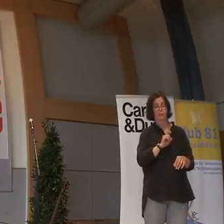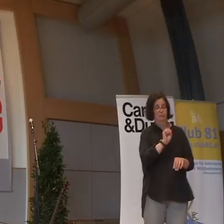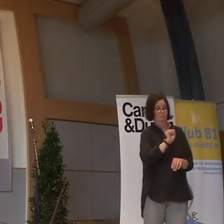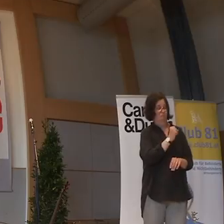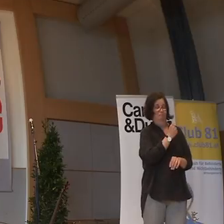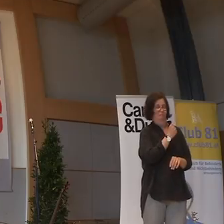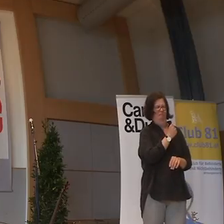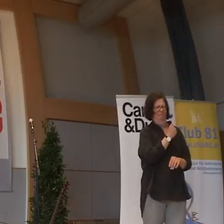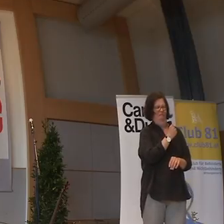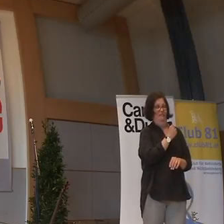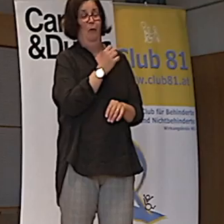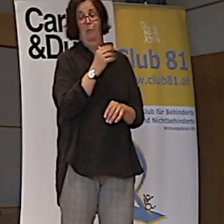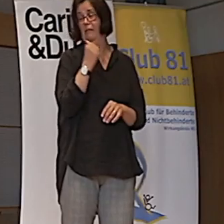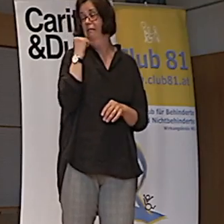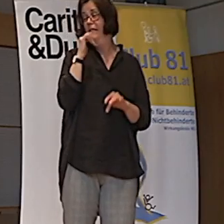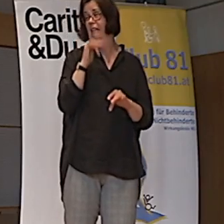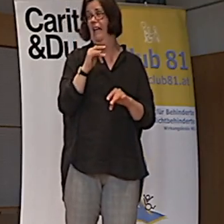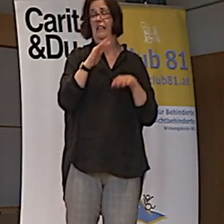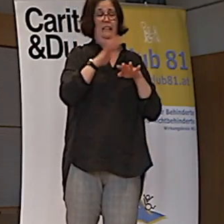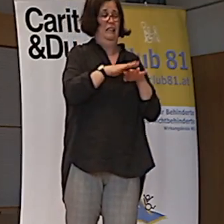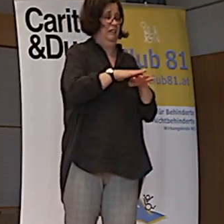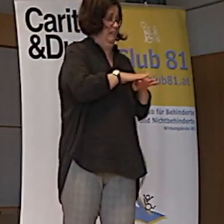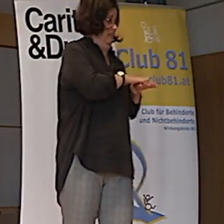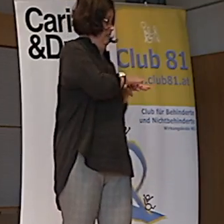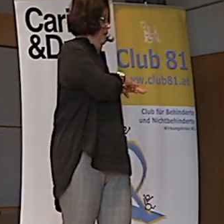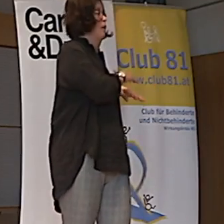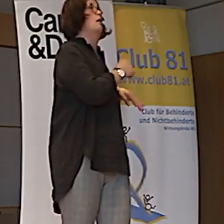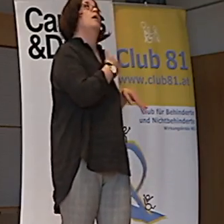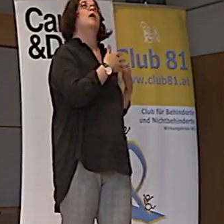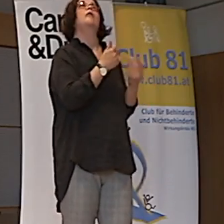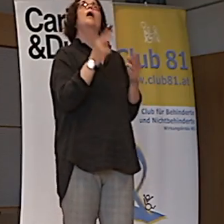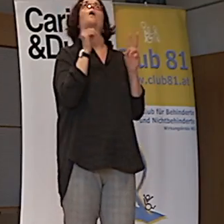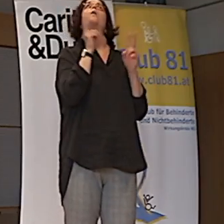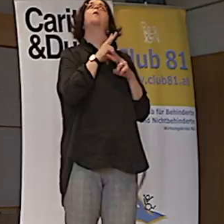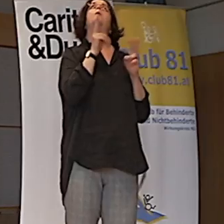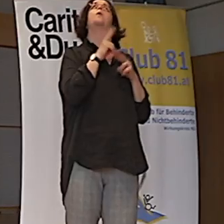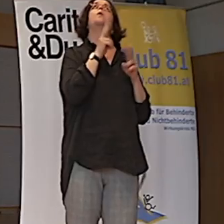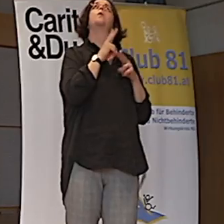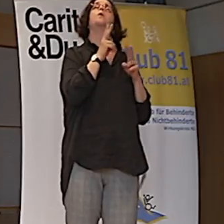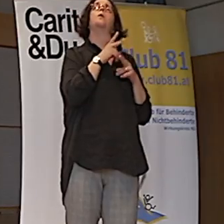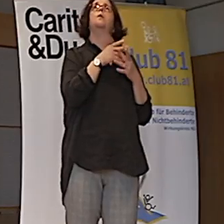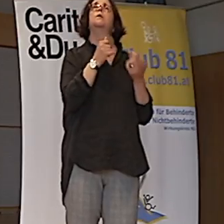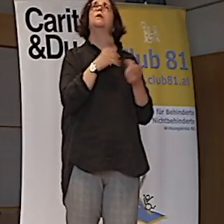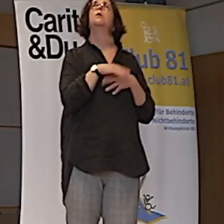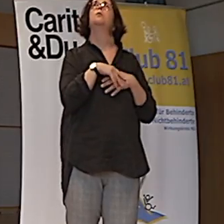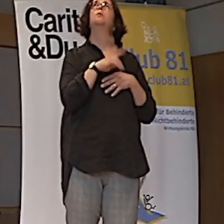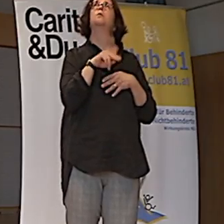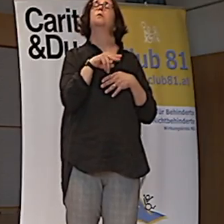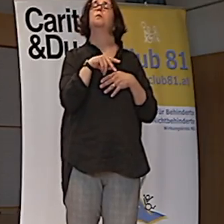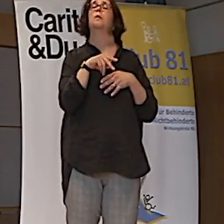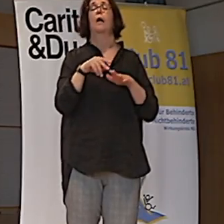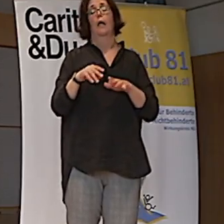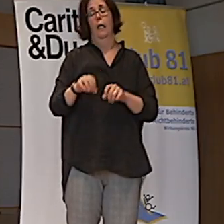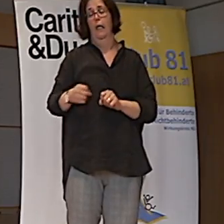zu der süßen Hinten. Ich bin einfach dann von den Sesseln befreit worden. Und bin abgelaufen.